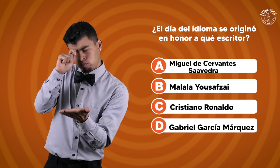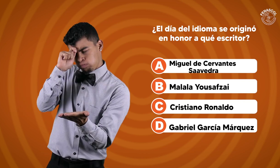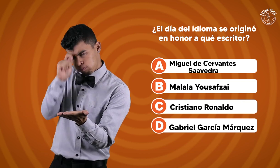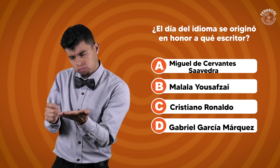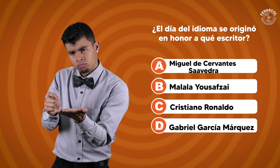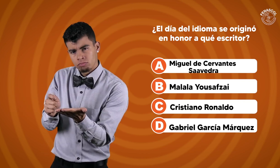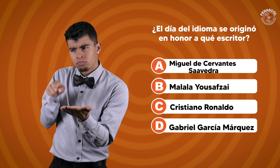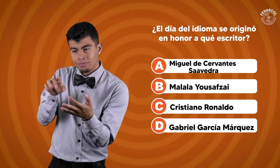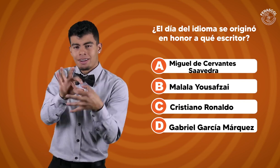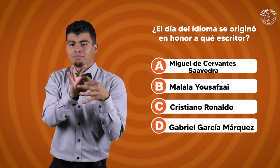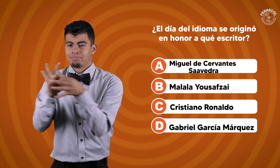en honor a qué escritor?